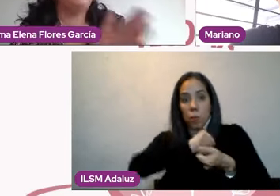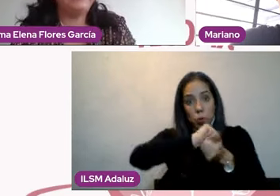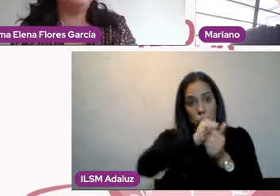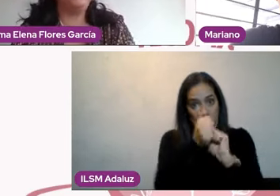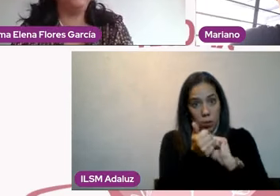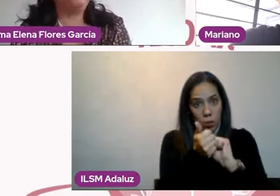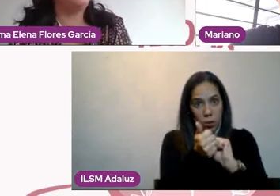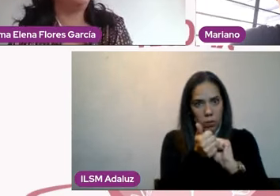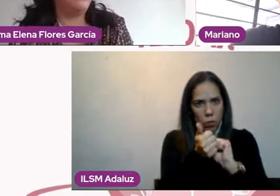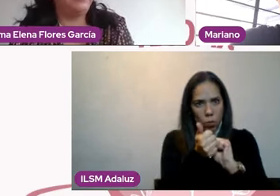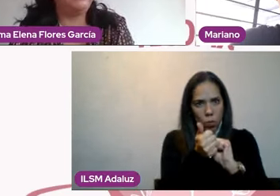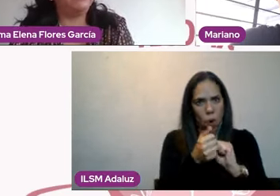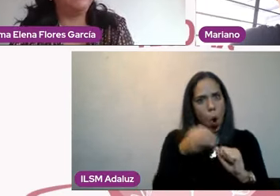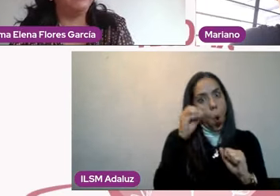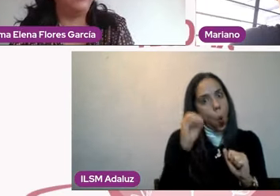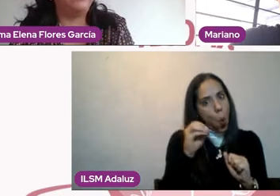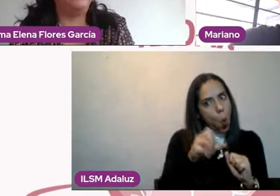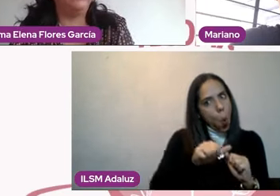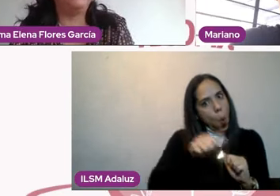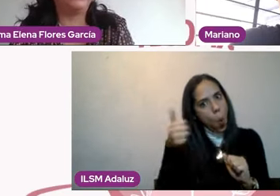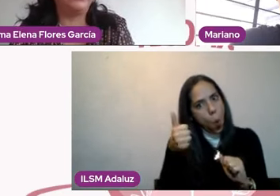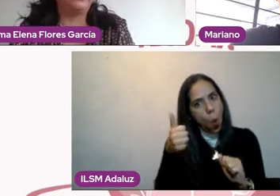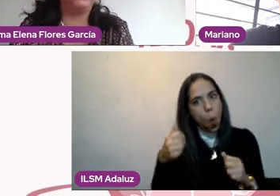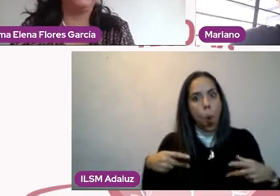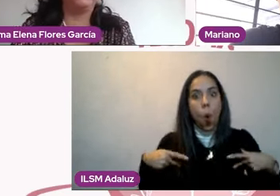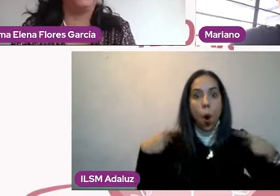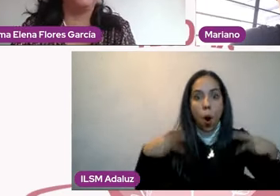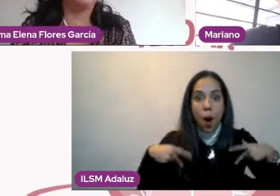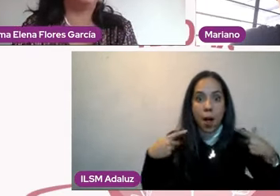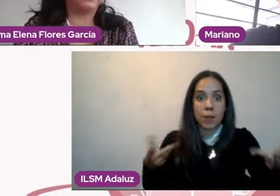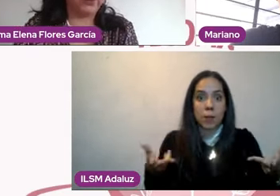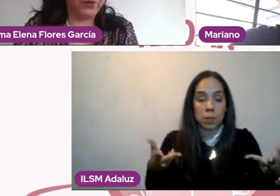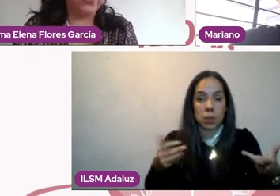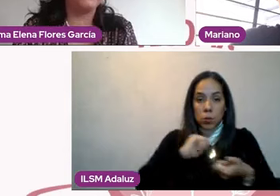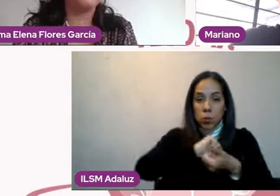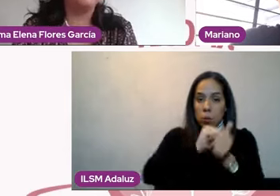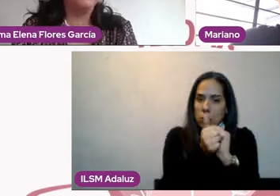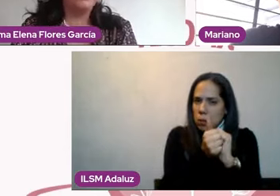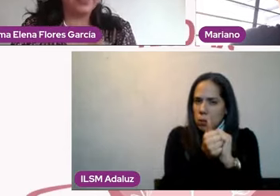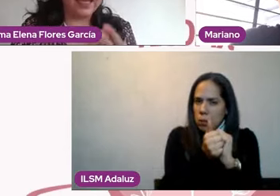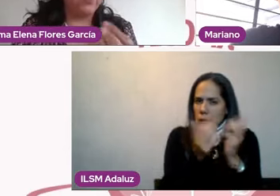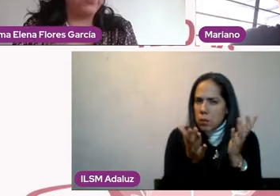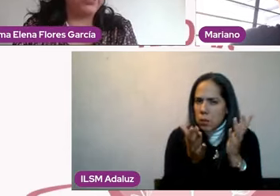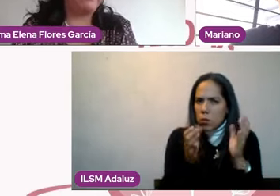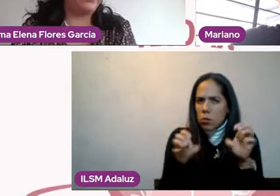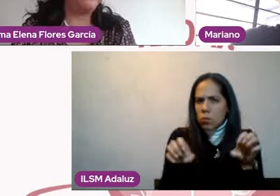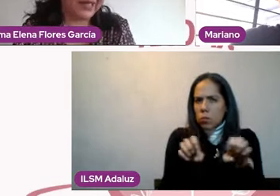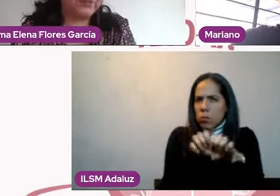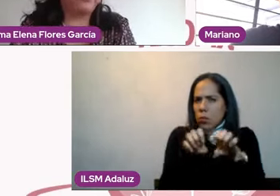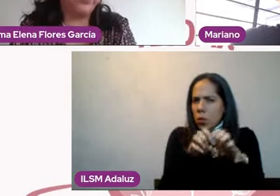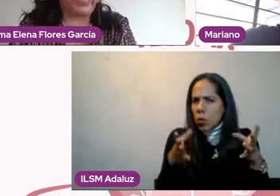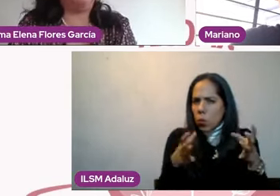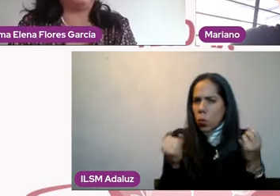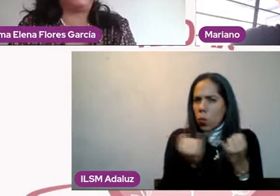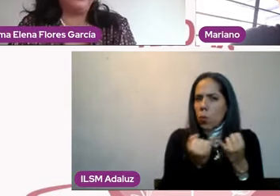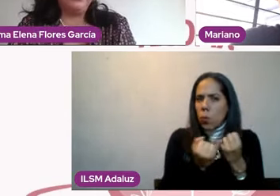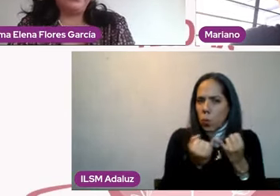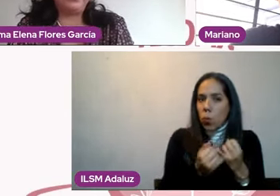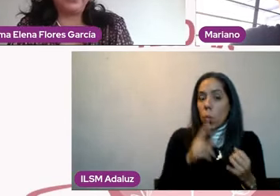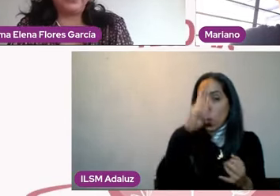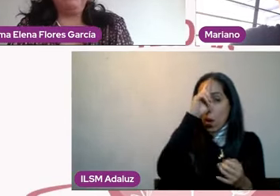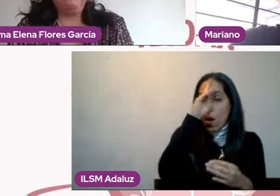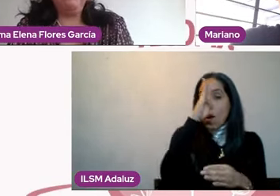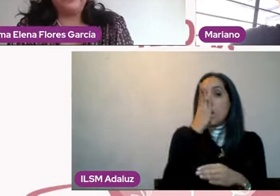Y en ese sentido, pues habría que, o habríamos de ser congruentes, ¿no? Y vuelvo a la palabra responsables,